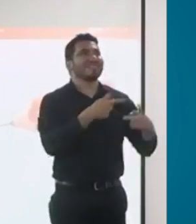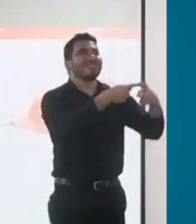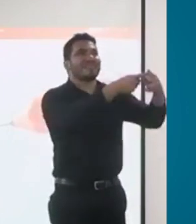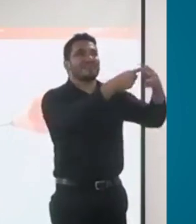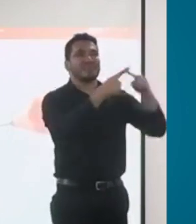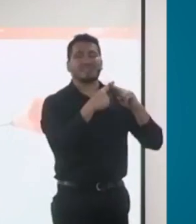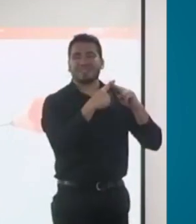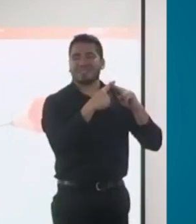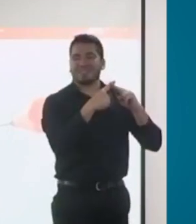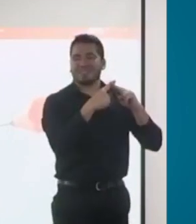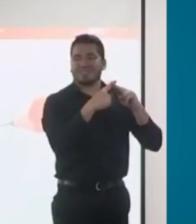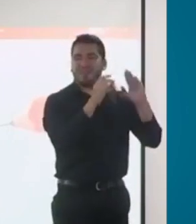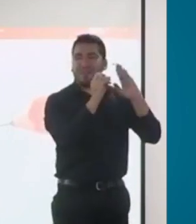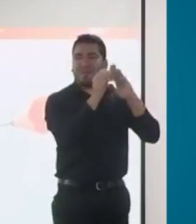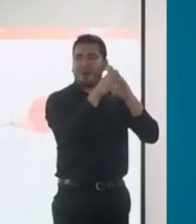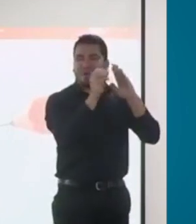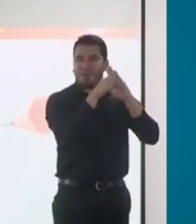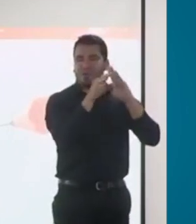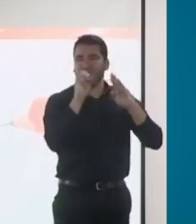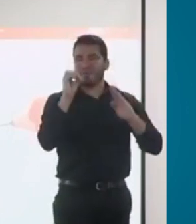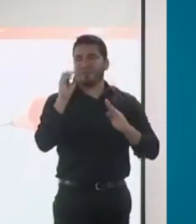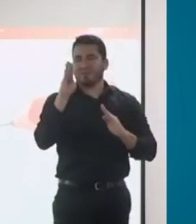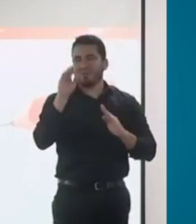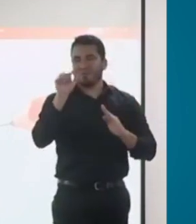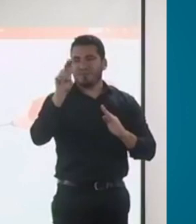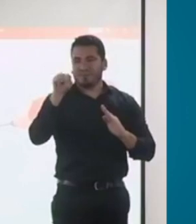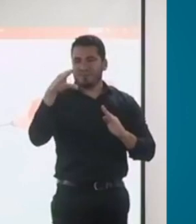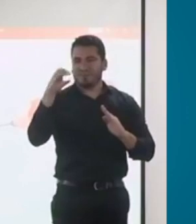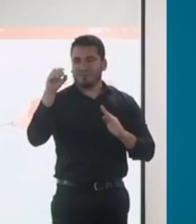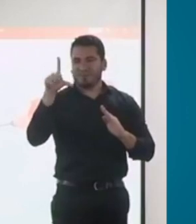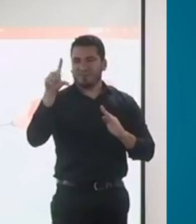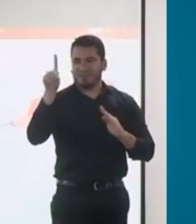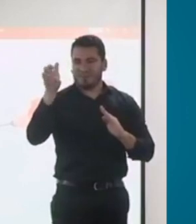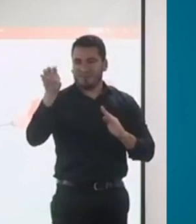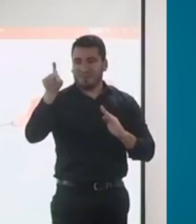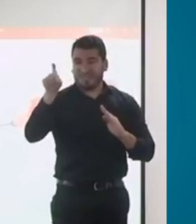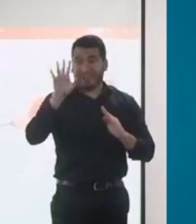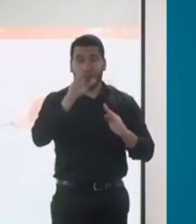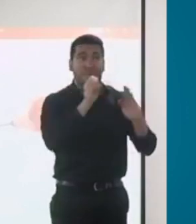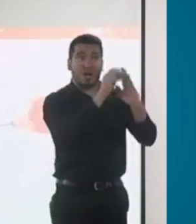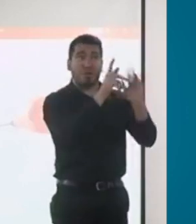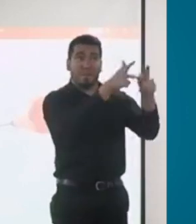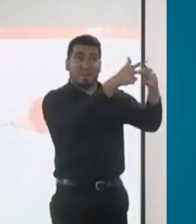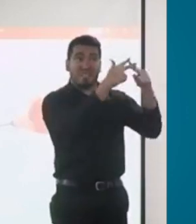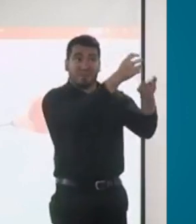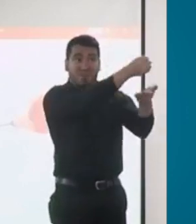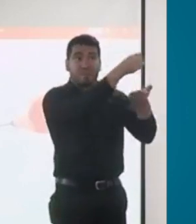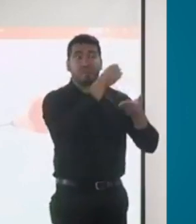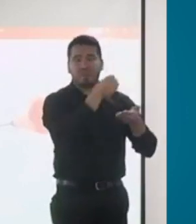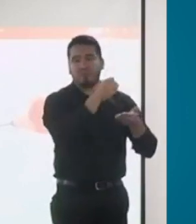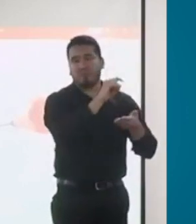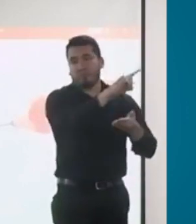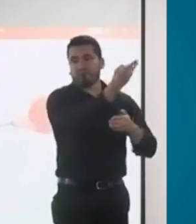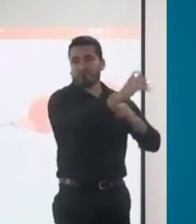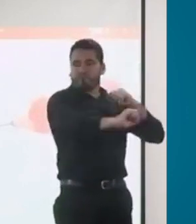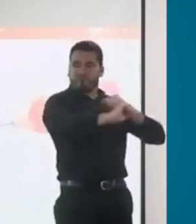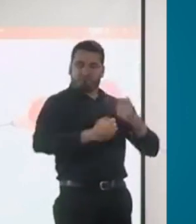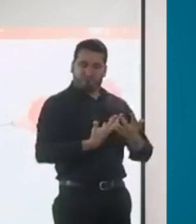Bancoldex tiene unos créditos blandos para empresas de personas con discapacidad o en las que trabajen personas con discapacidad